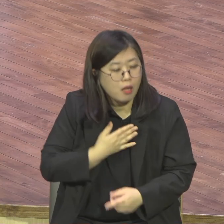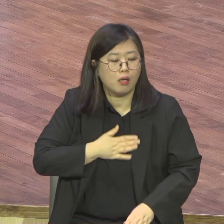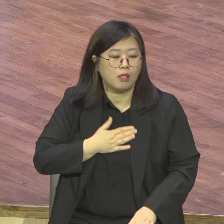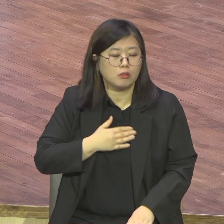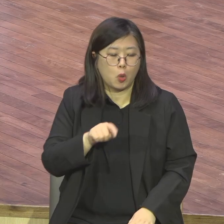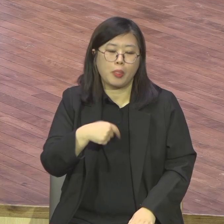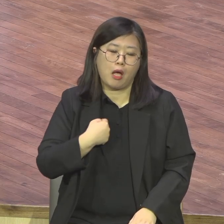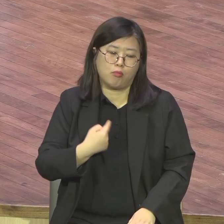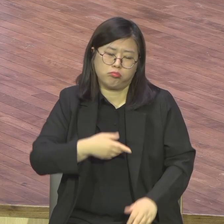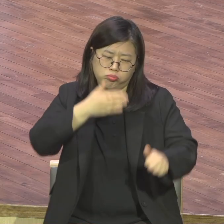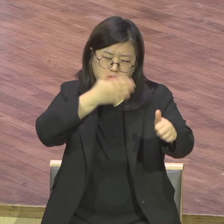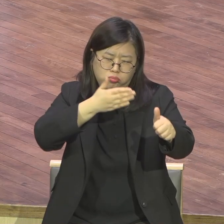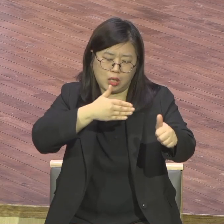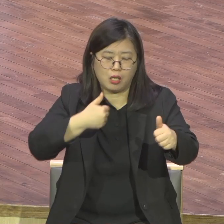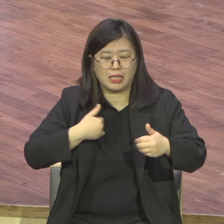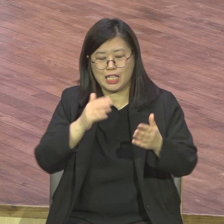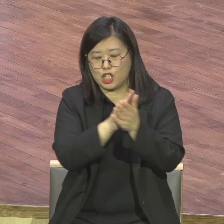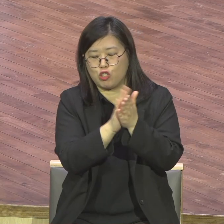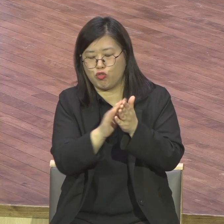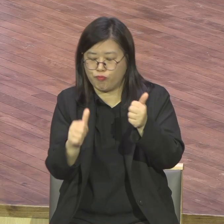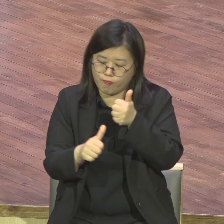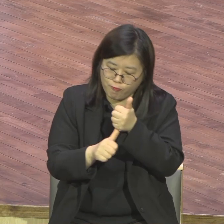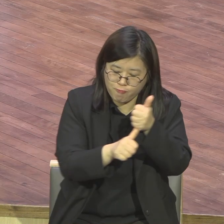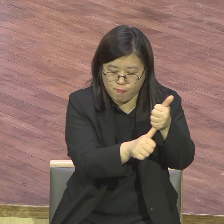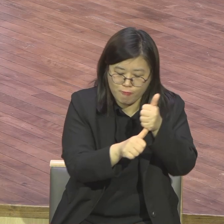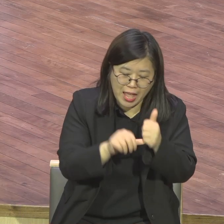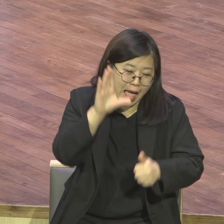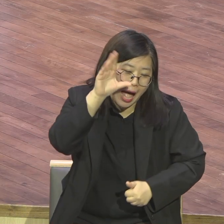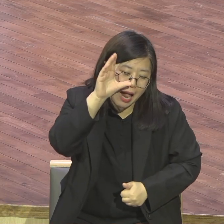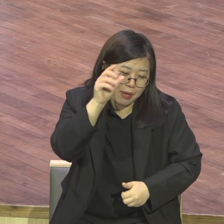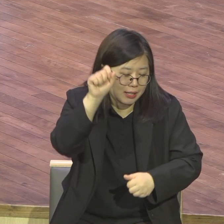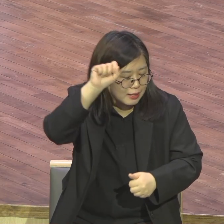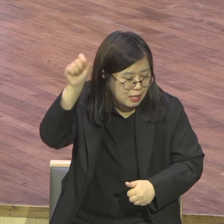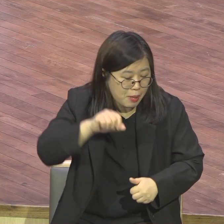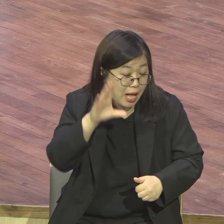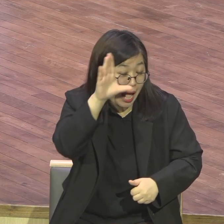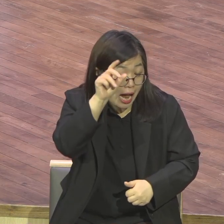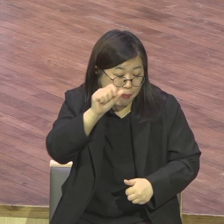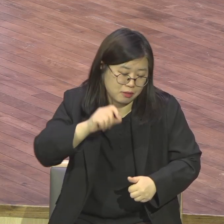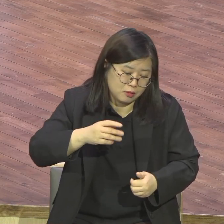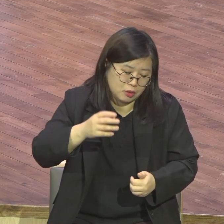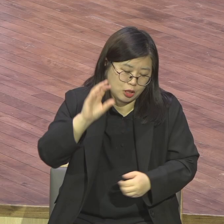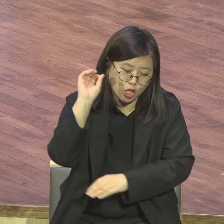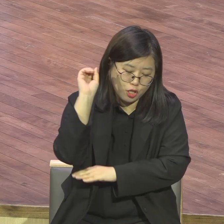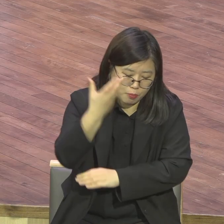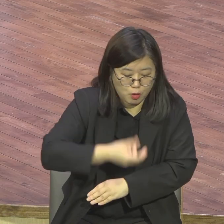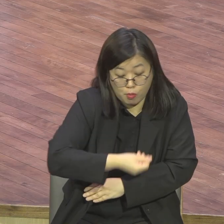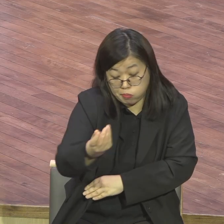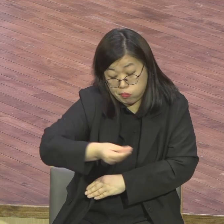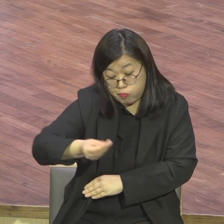그때 우리 형님이 세브란스 역과대학 그 당시 저보다 11살 만한 35년생이요 그때